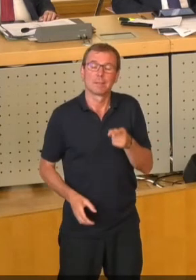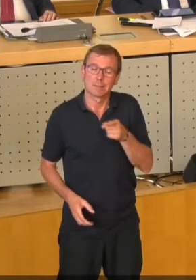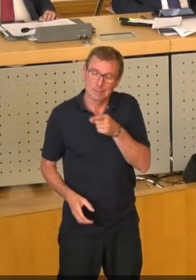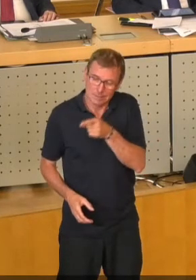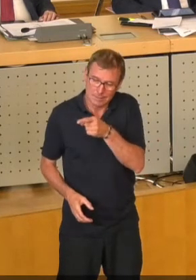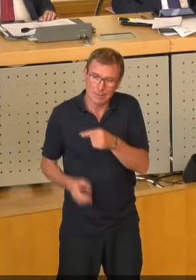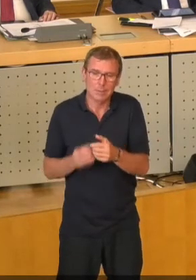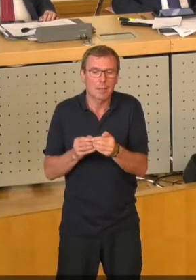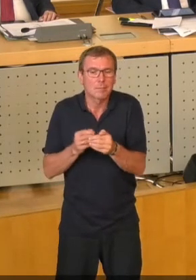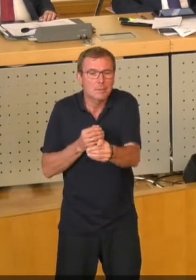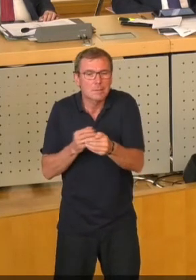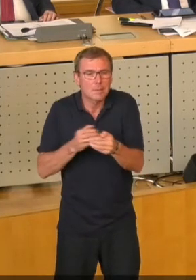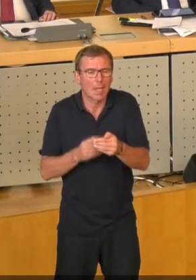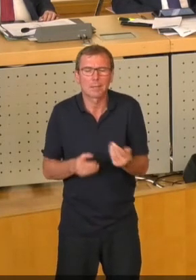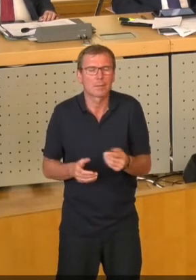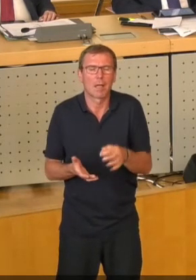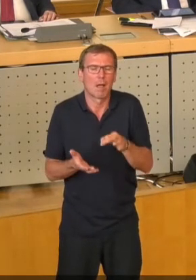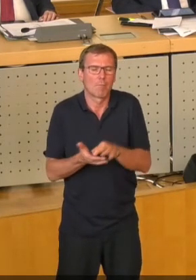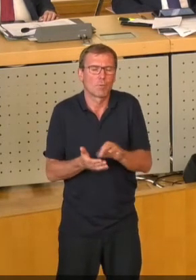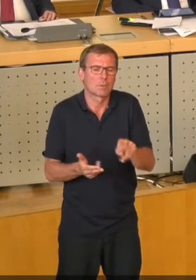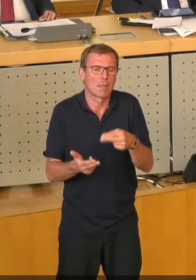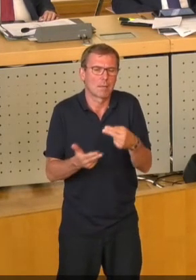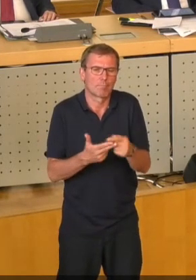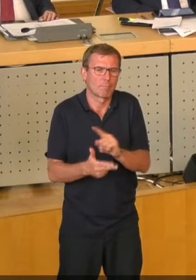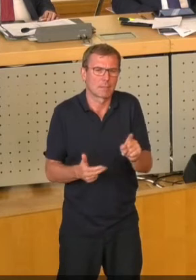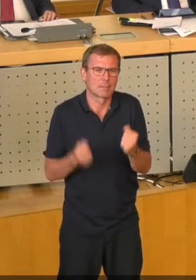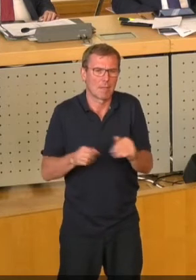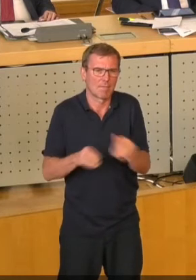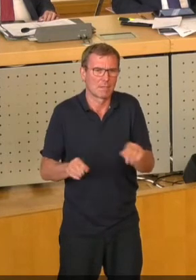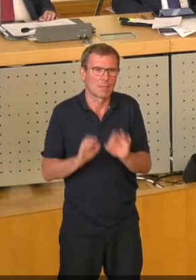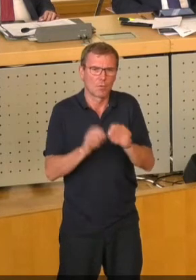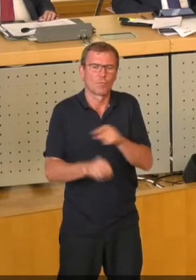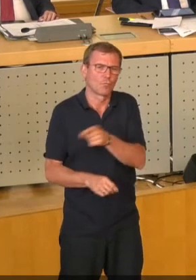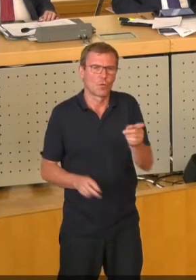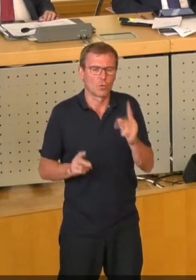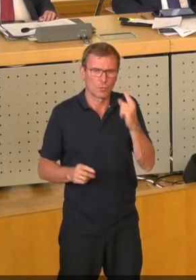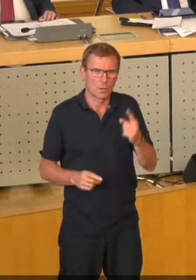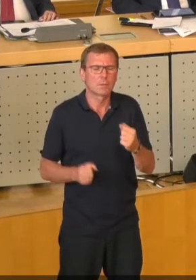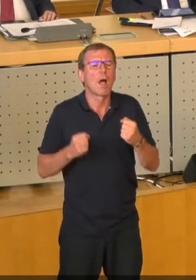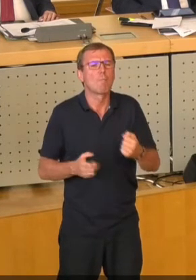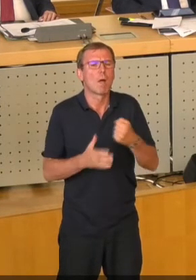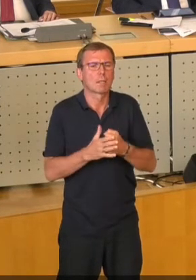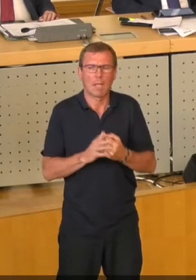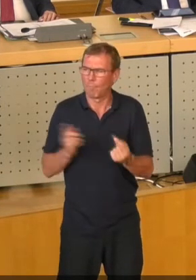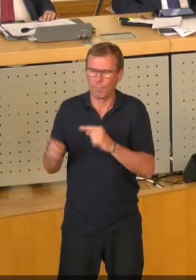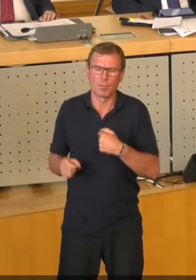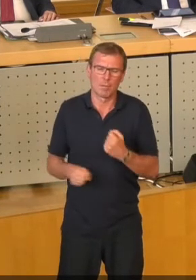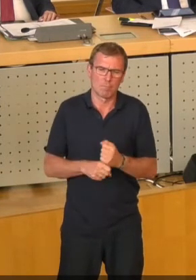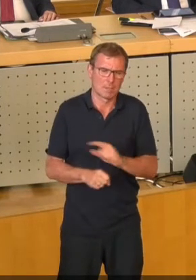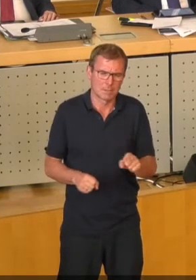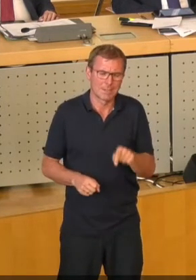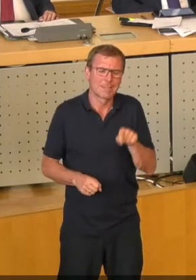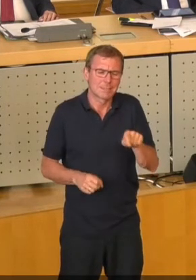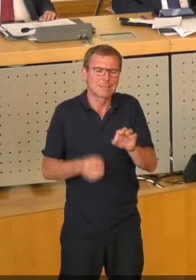auch ein ungeeigneter Punkt hier für eine Machtauseinandersetzung. Wir werden uns dann im